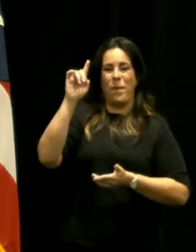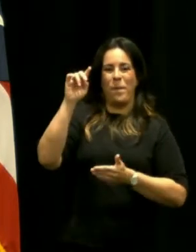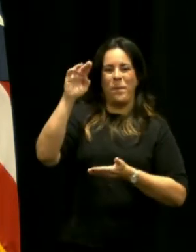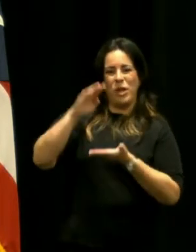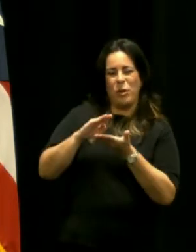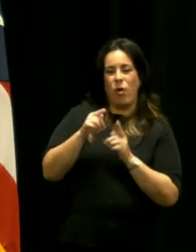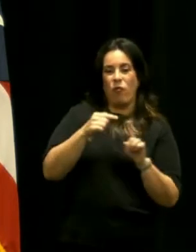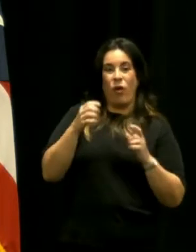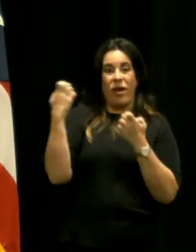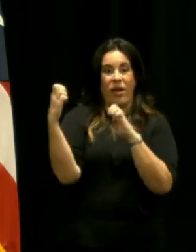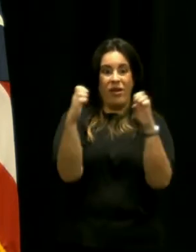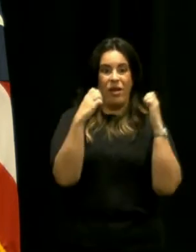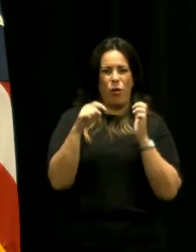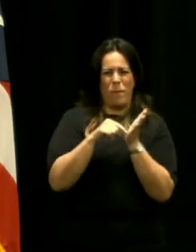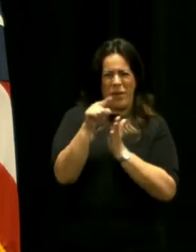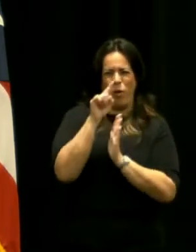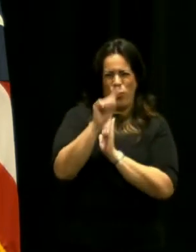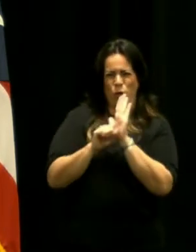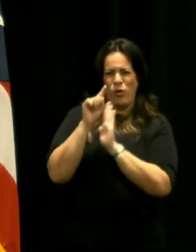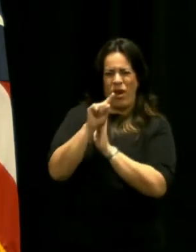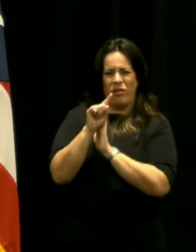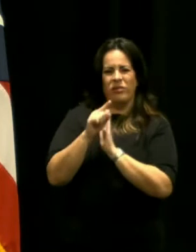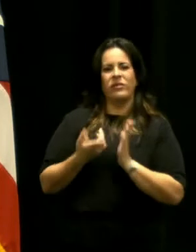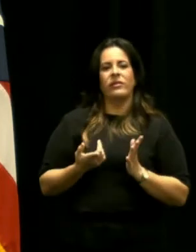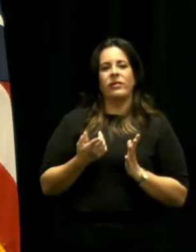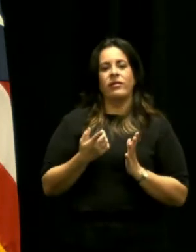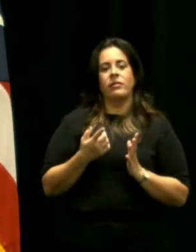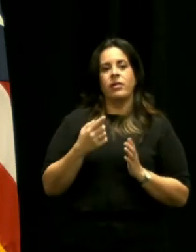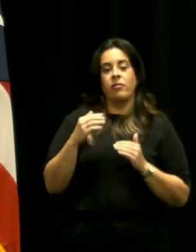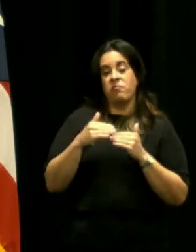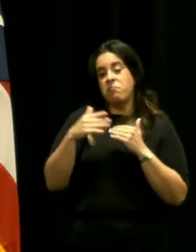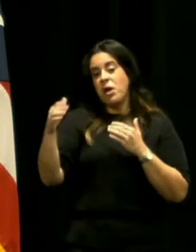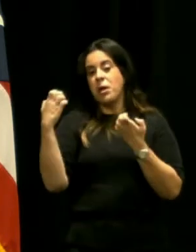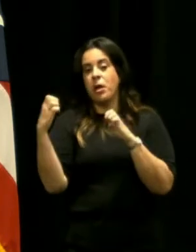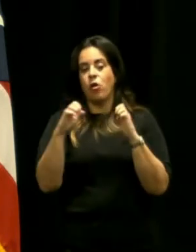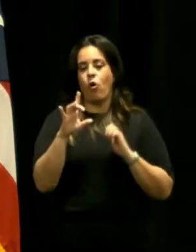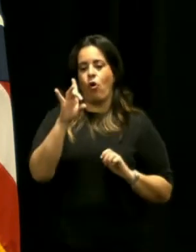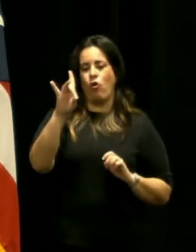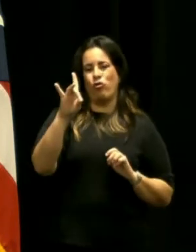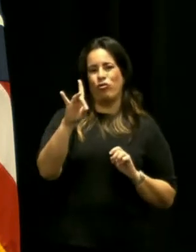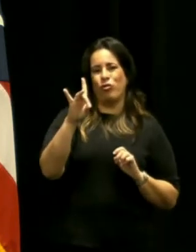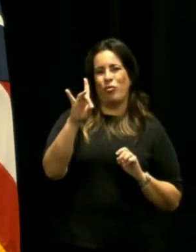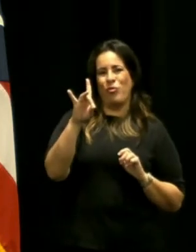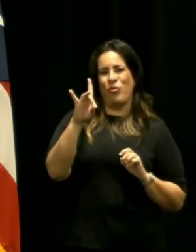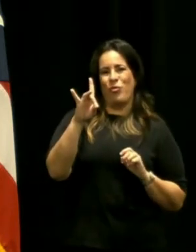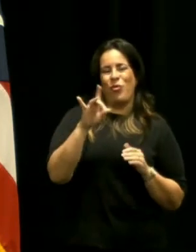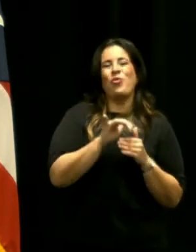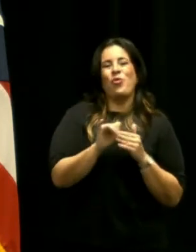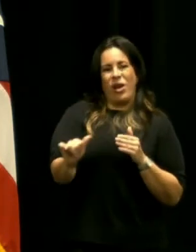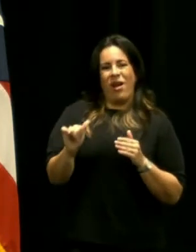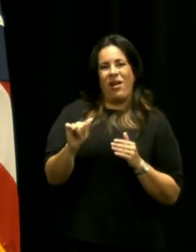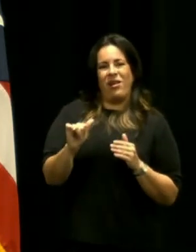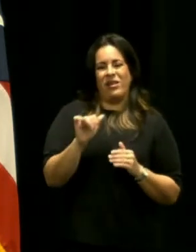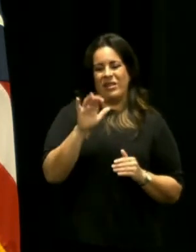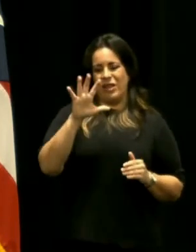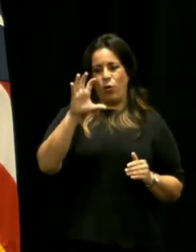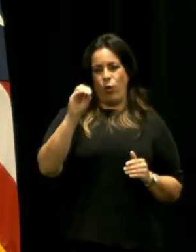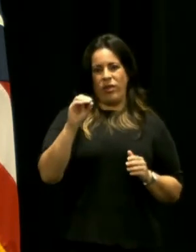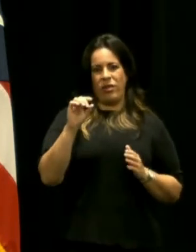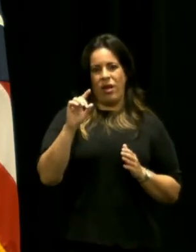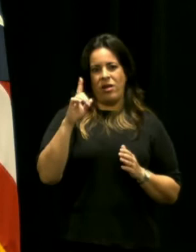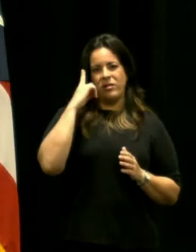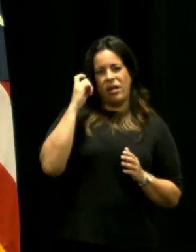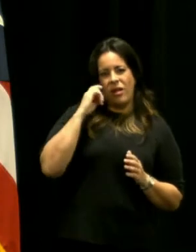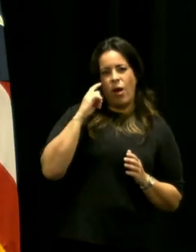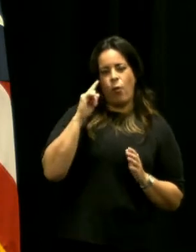partir de enero y que el salario mínimo a partir de enero debe ser 8 8 dólares 50 centavos la